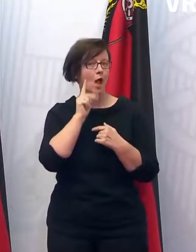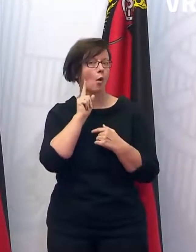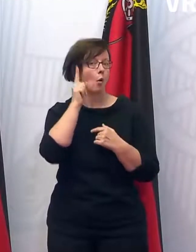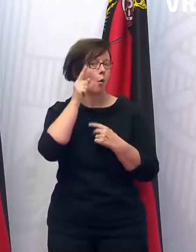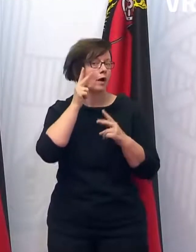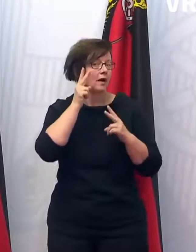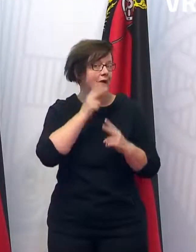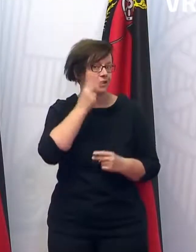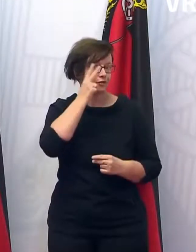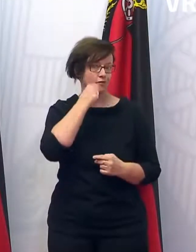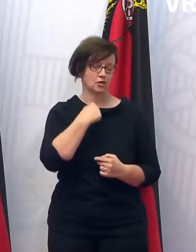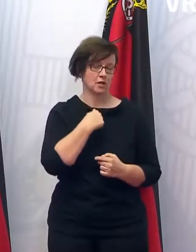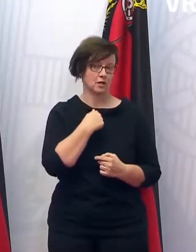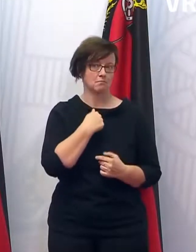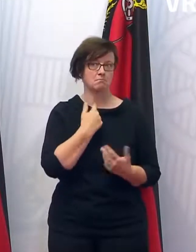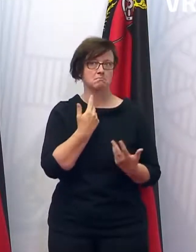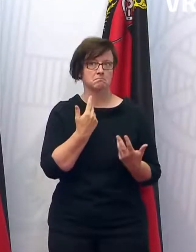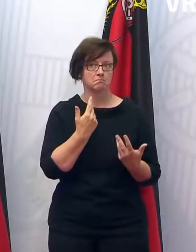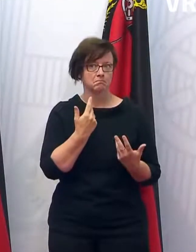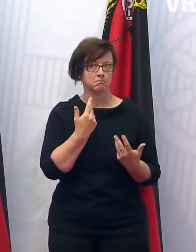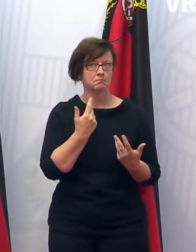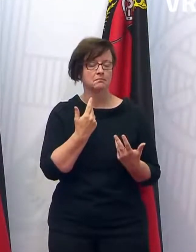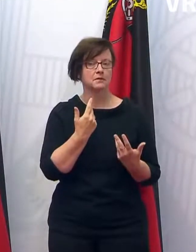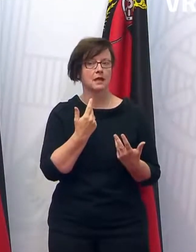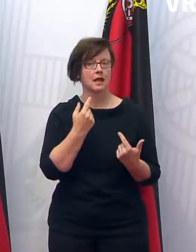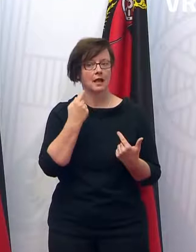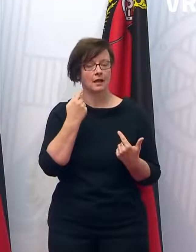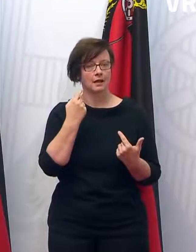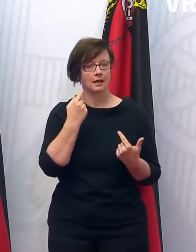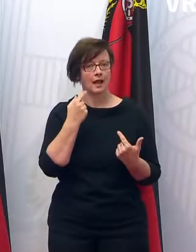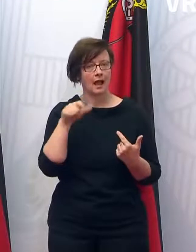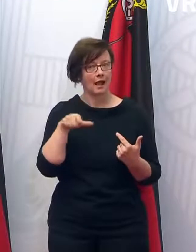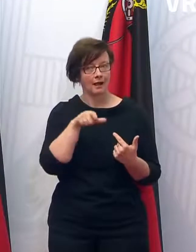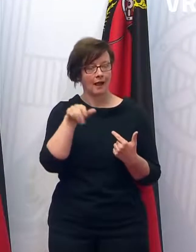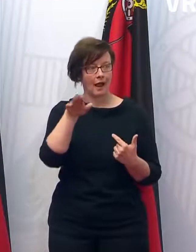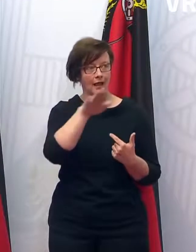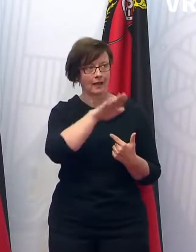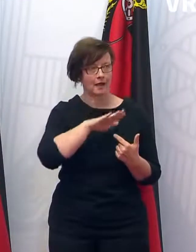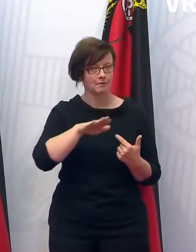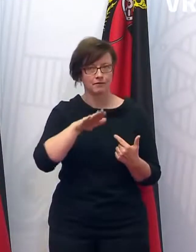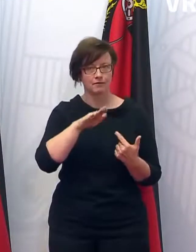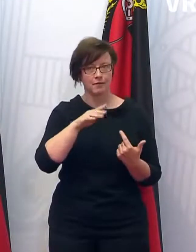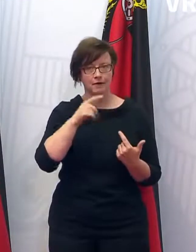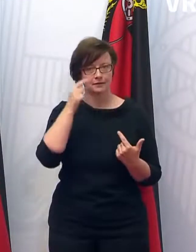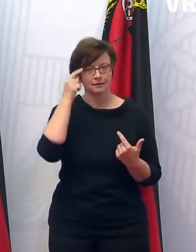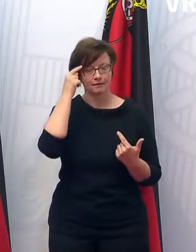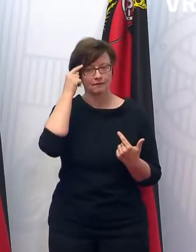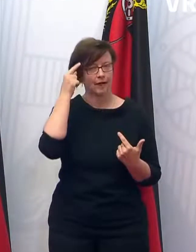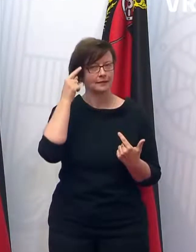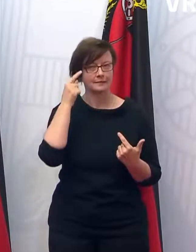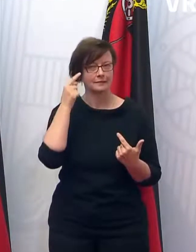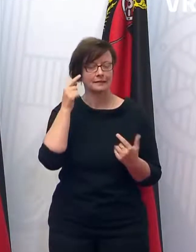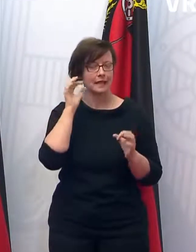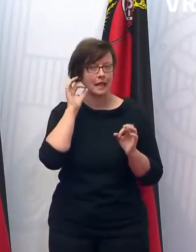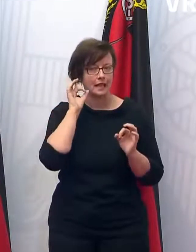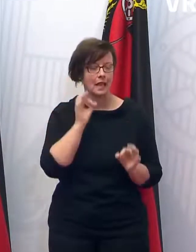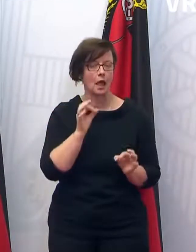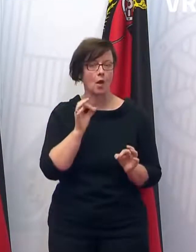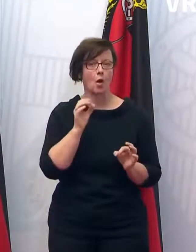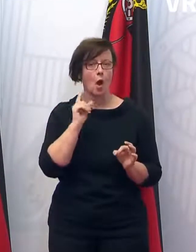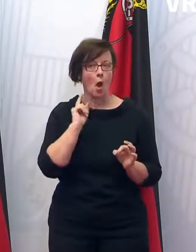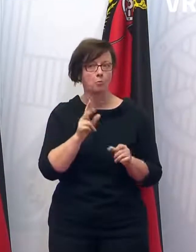habe, dann weiß es Rheinland-Pfalz gar nicht so richtig, ob hier